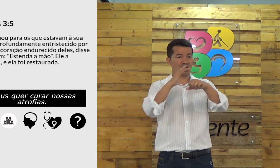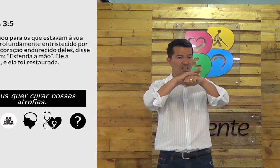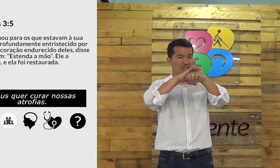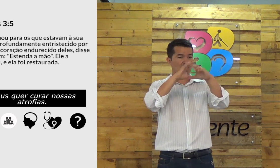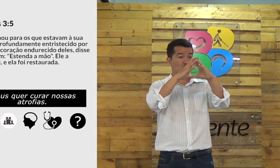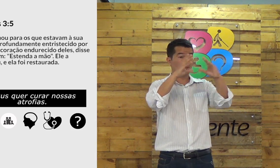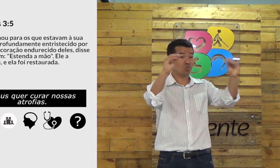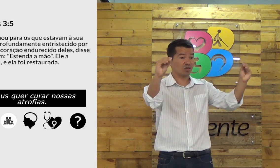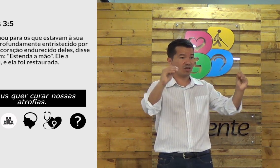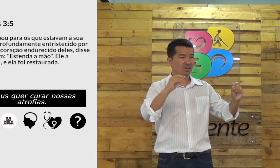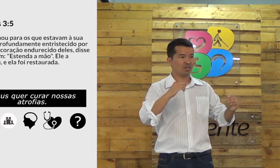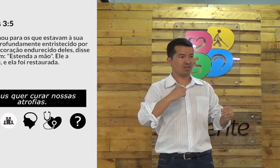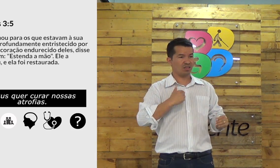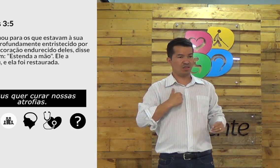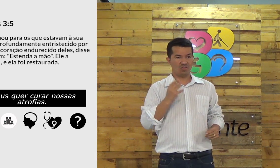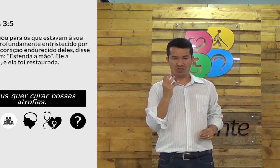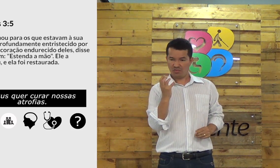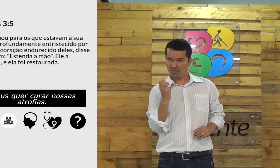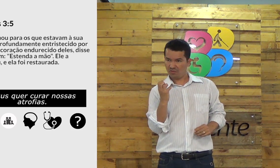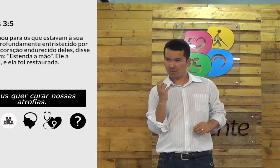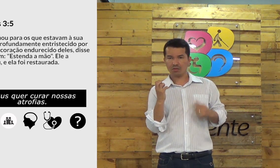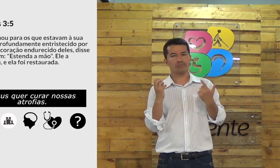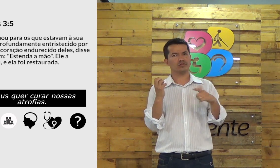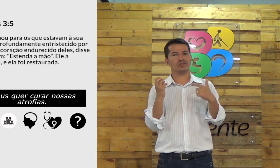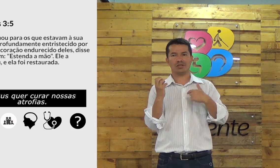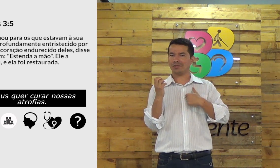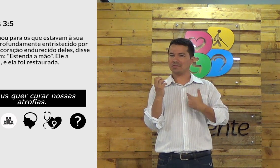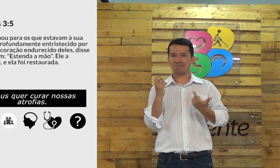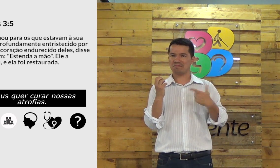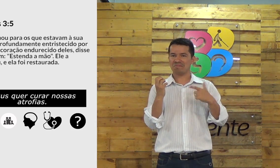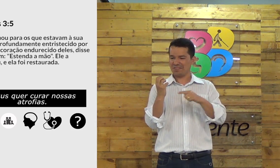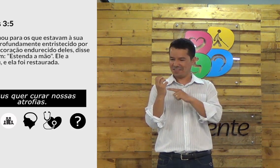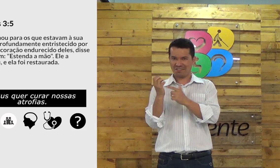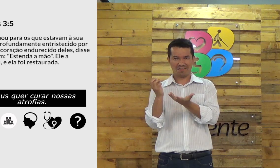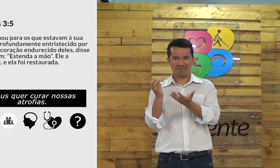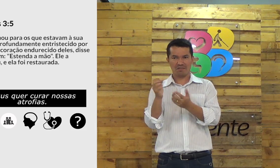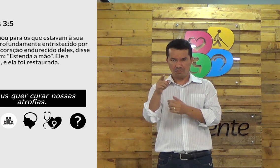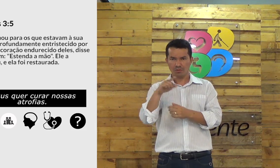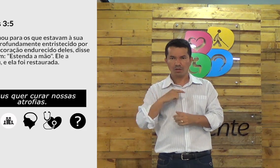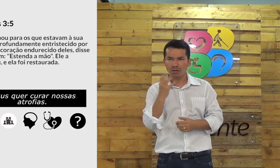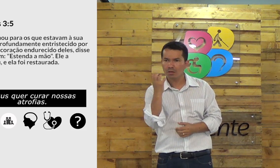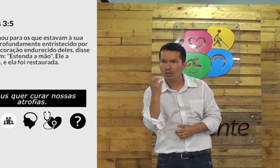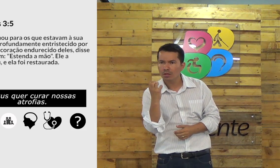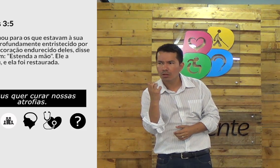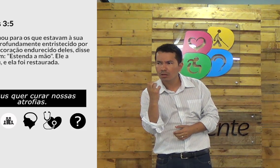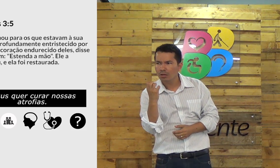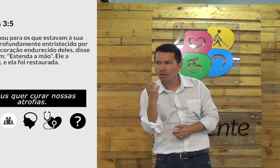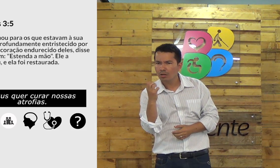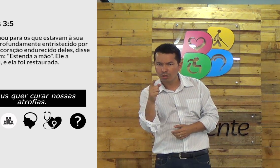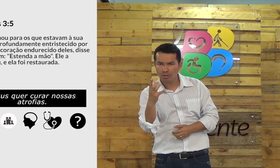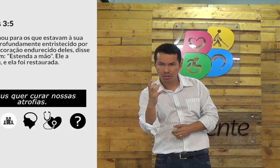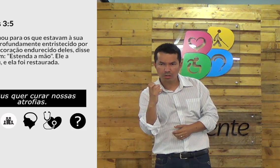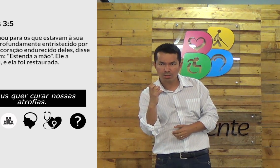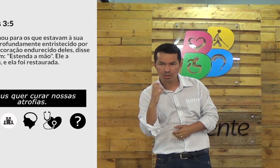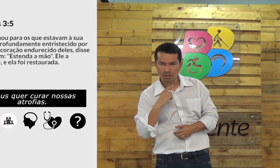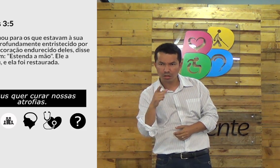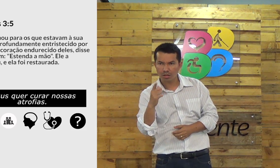Jesus ele quer curar a minha atrofia você tem uma